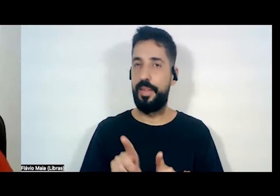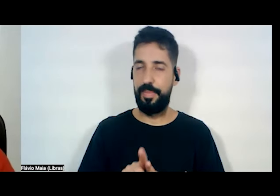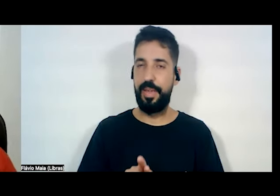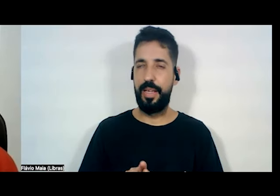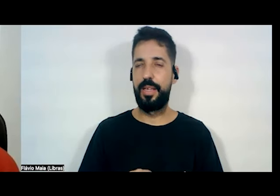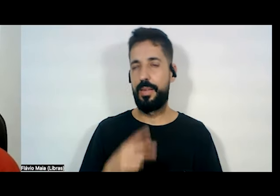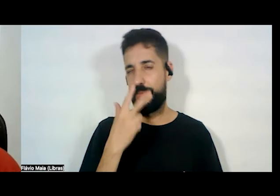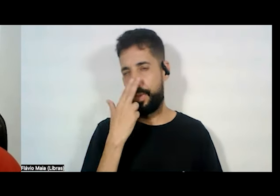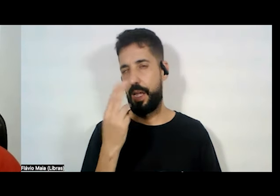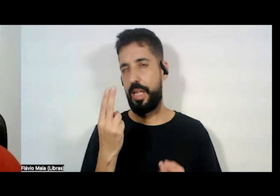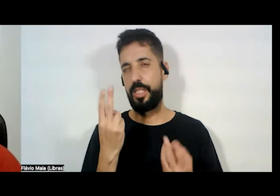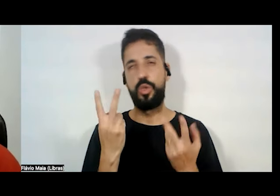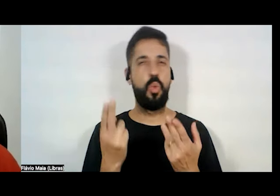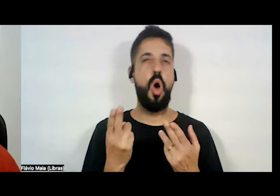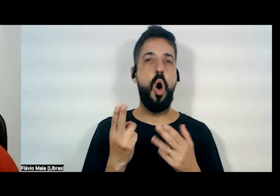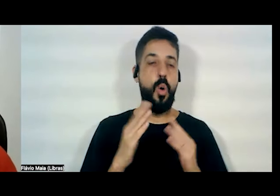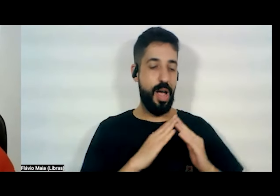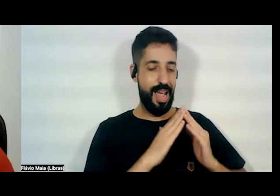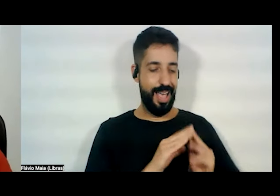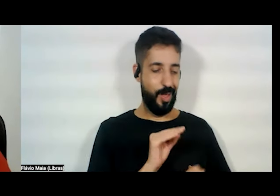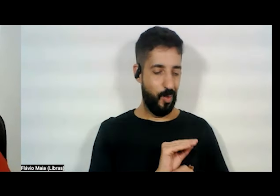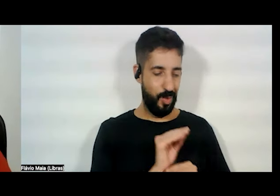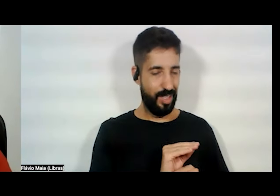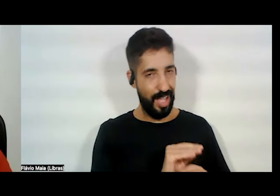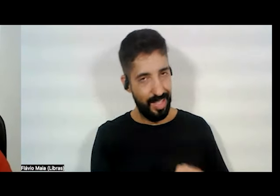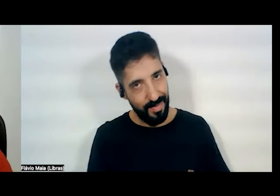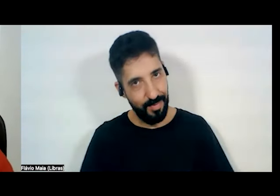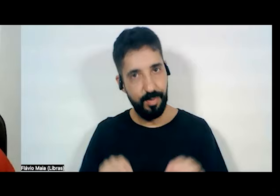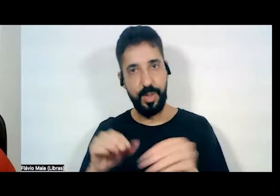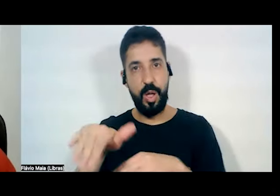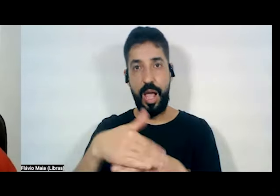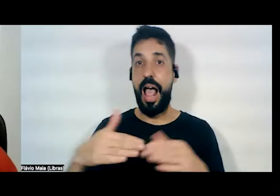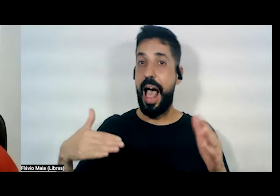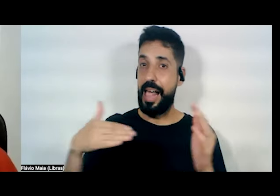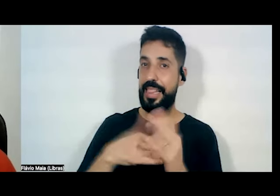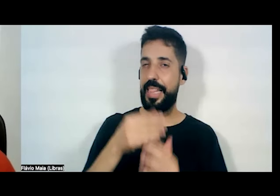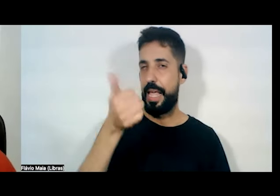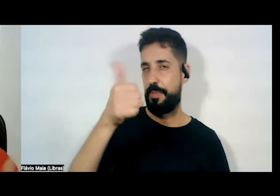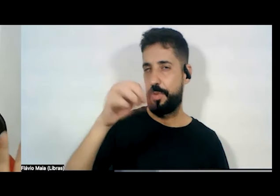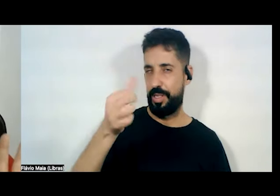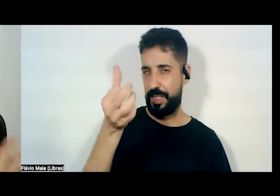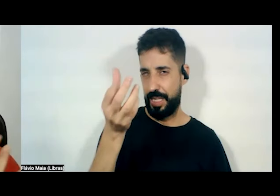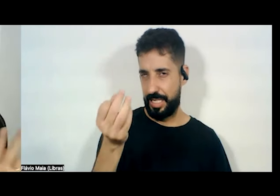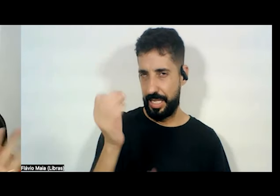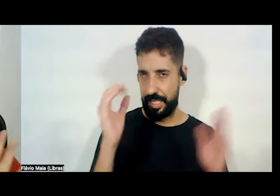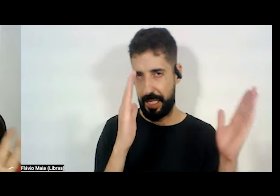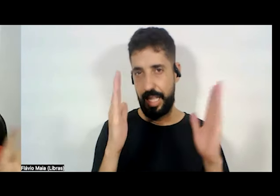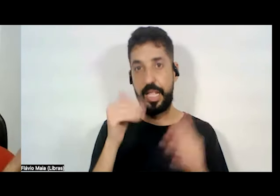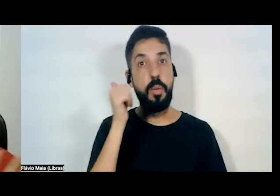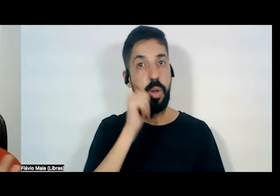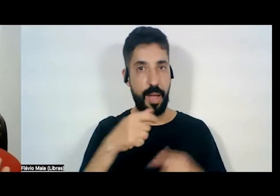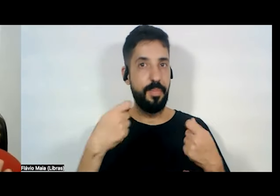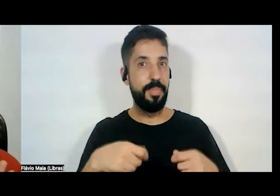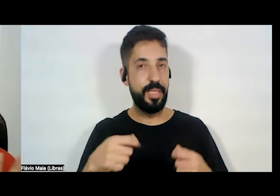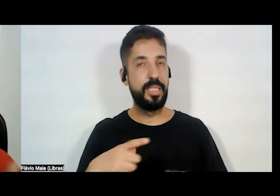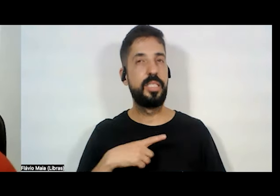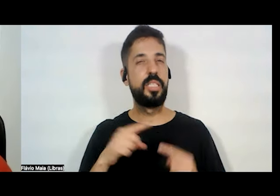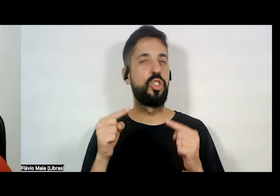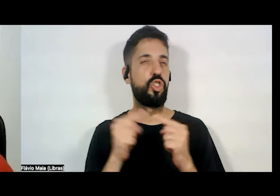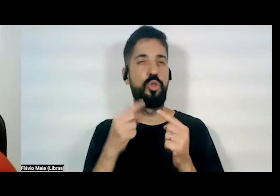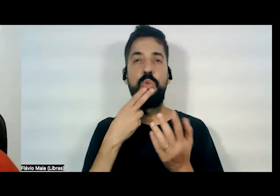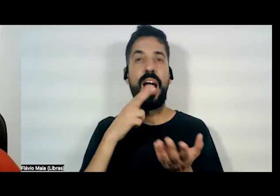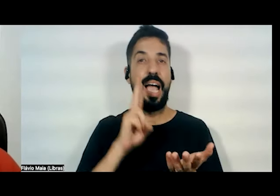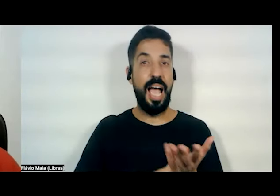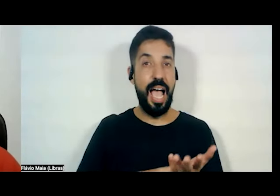cuidado da casa. E até a década de 60, pelo menos, as mulheres precisavam de uma espécie de carta de